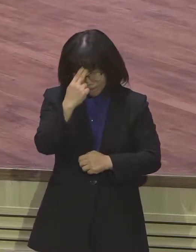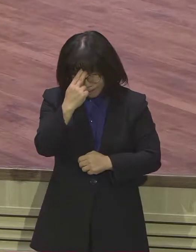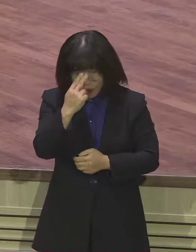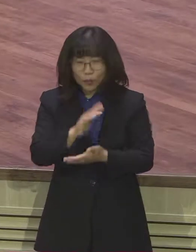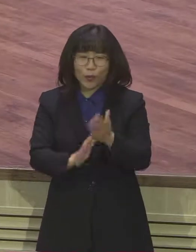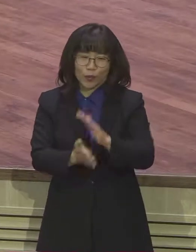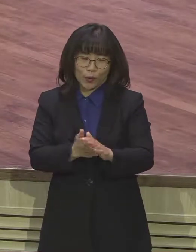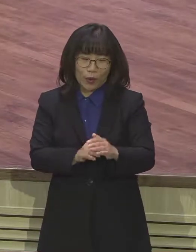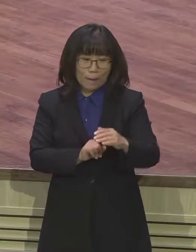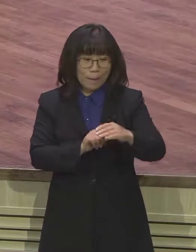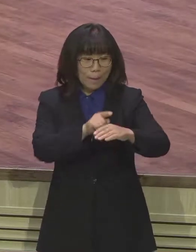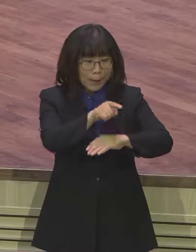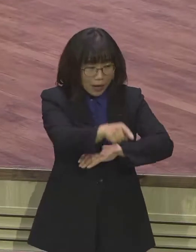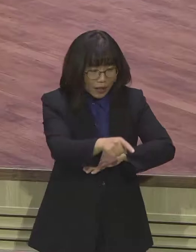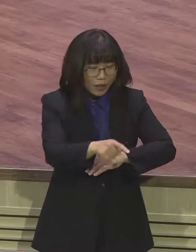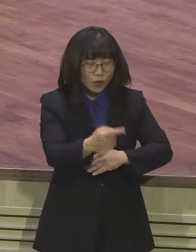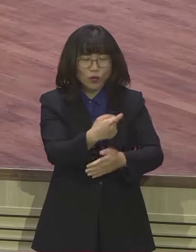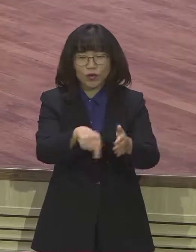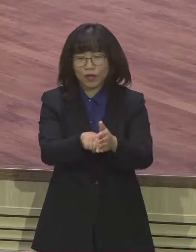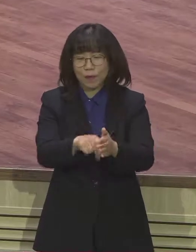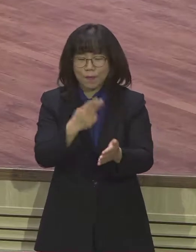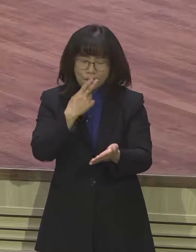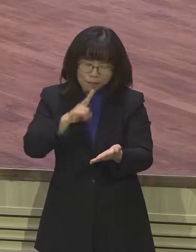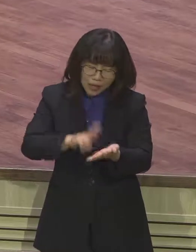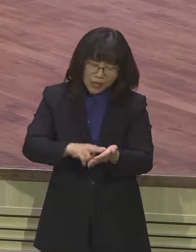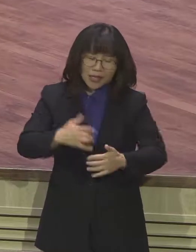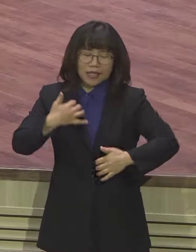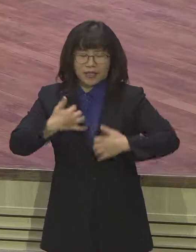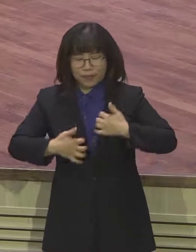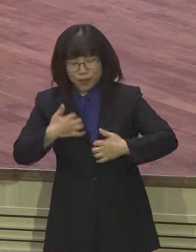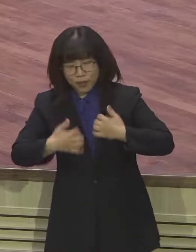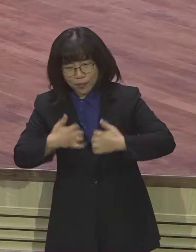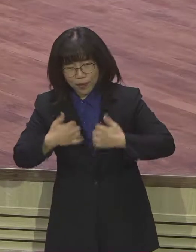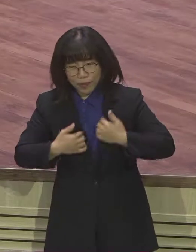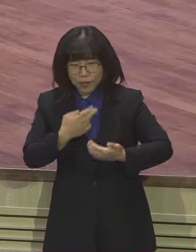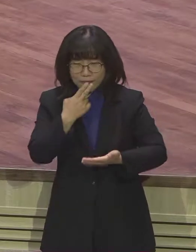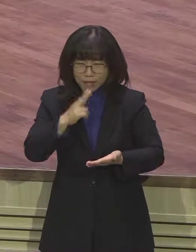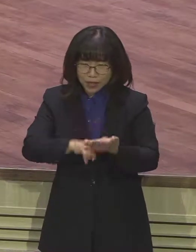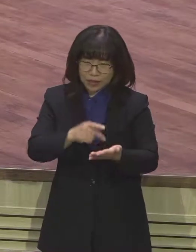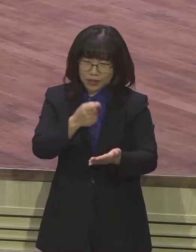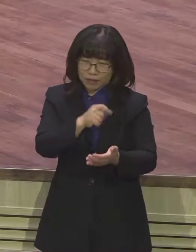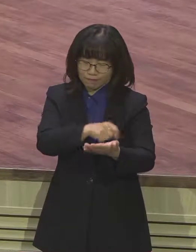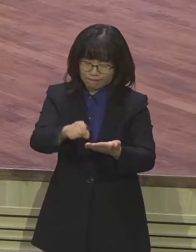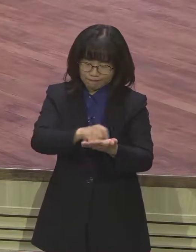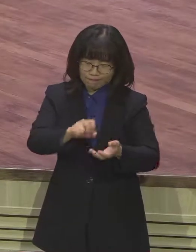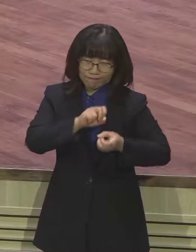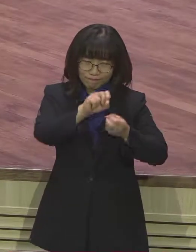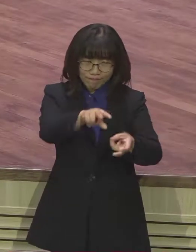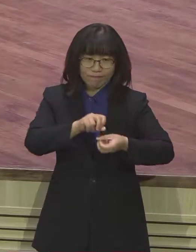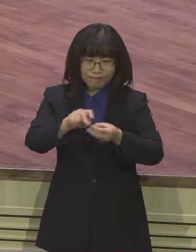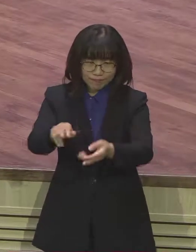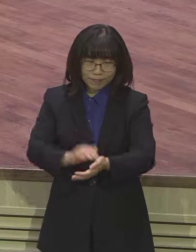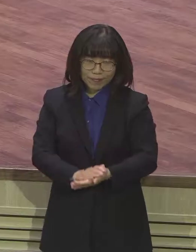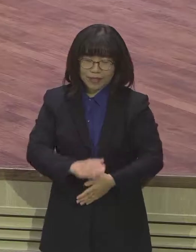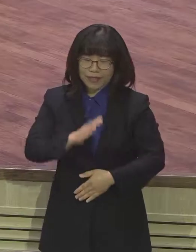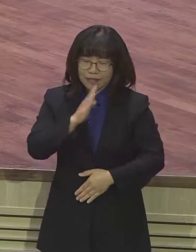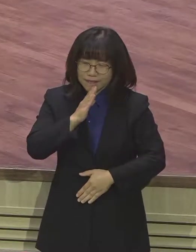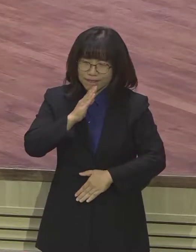삶을 이야기하고 있습니다. 여러분들이 보급만에 주어진 참 기쁨, 참 감사, 참 자유와 해방을 이 시간에